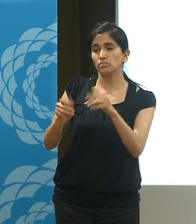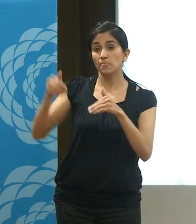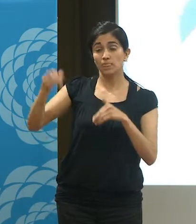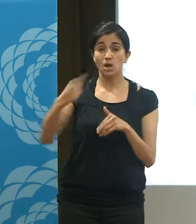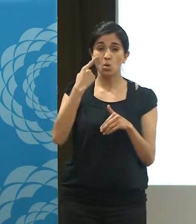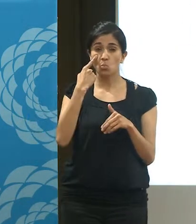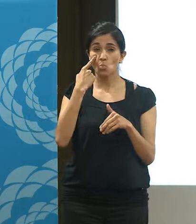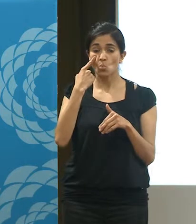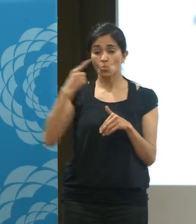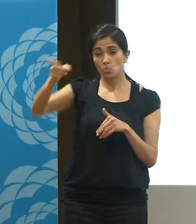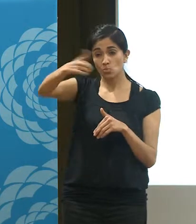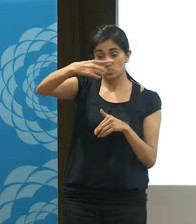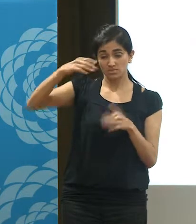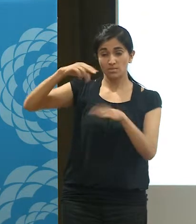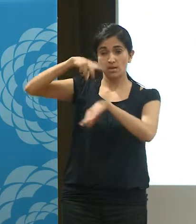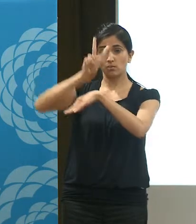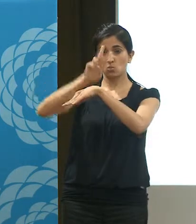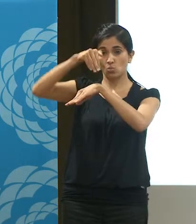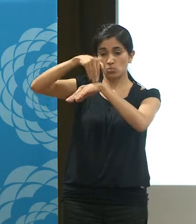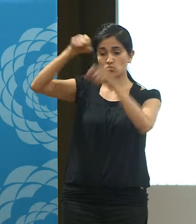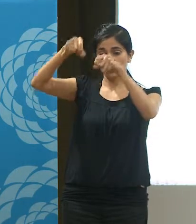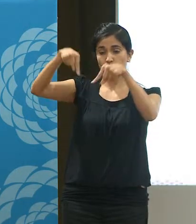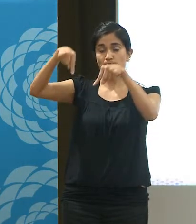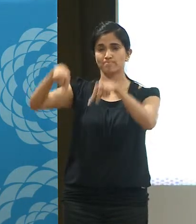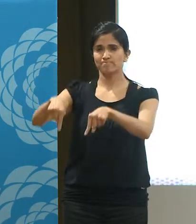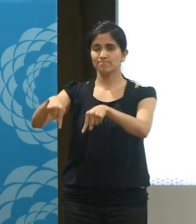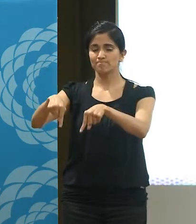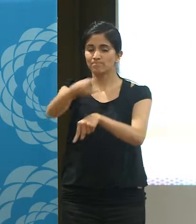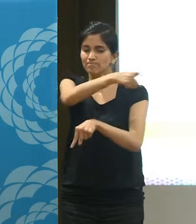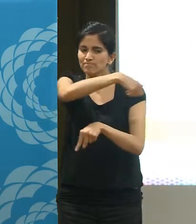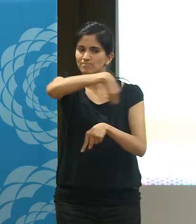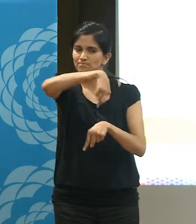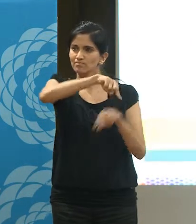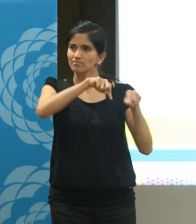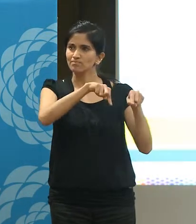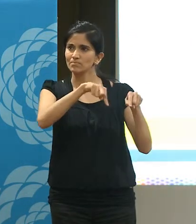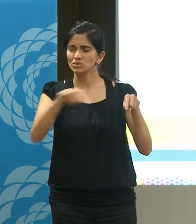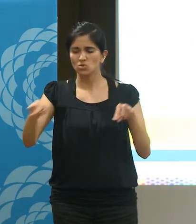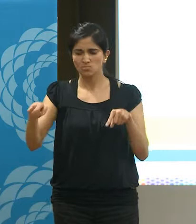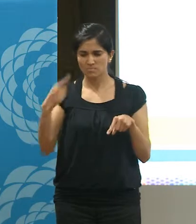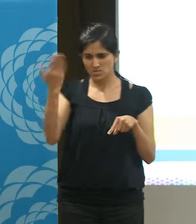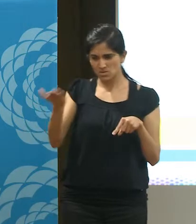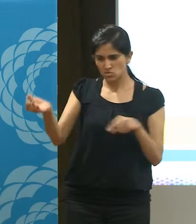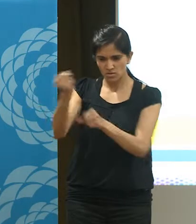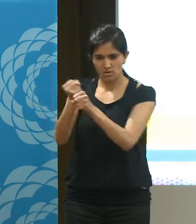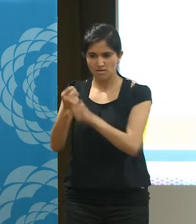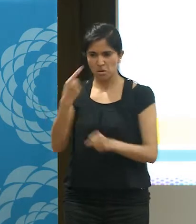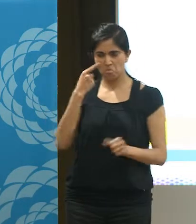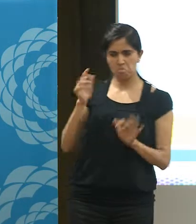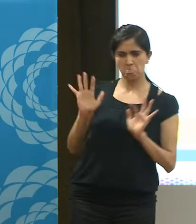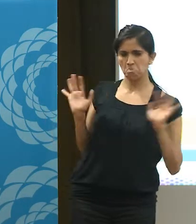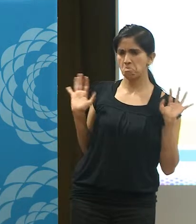municipalidad de Villa María no nos reconoce que nosotros somos la gente que está trabajando en ese espacio y no nos quiere